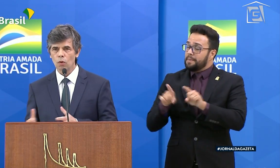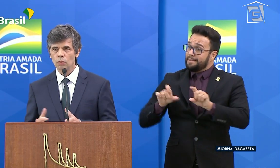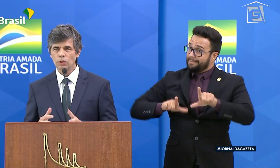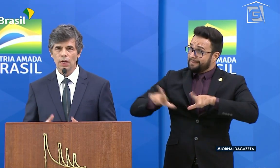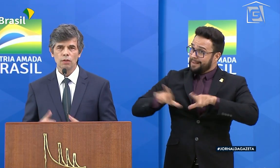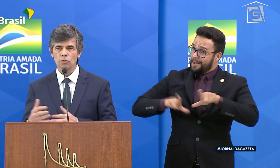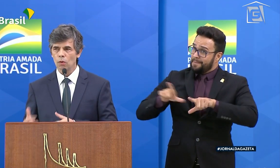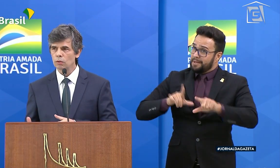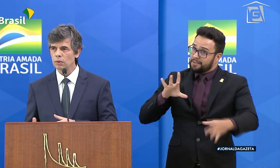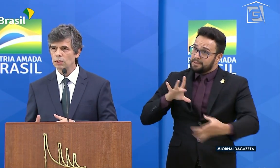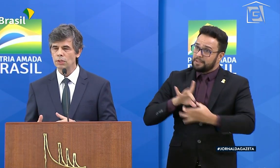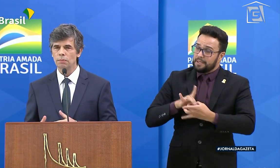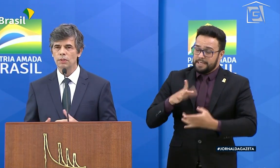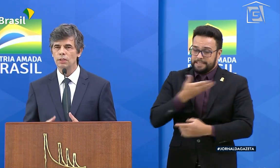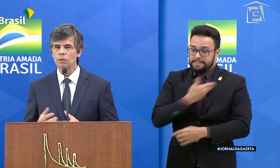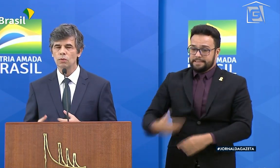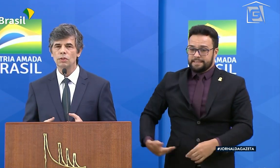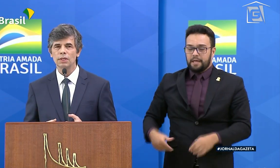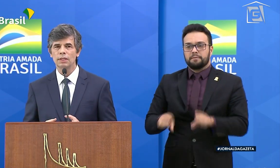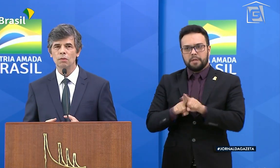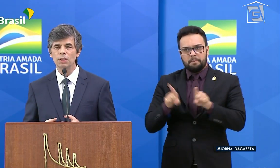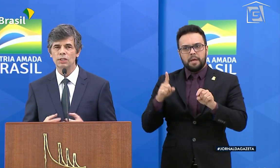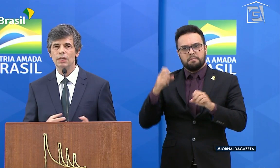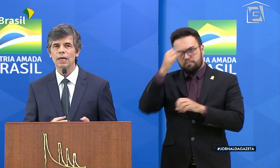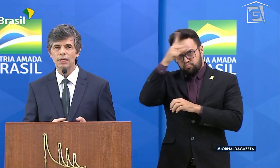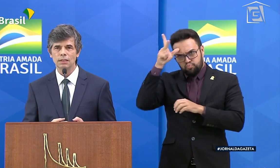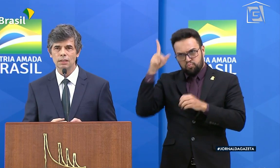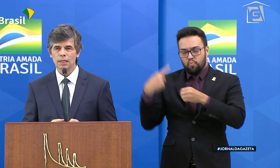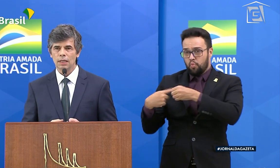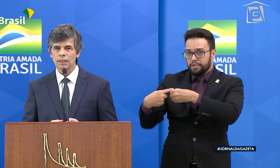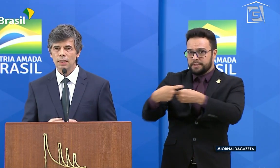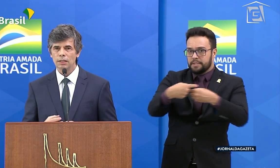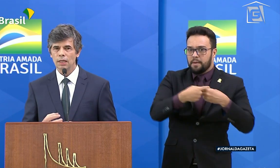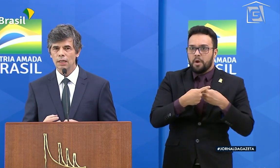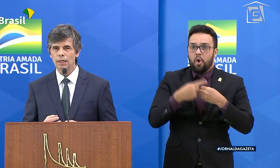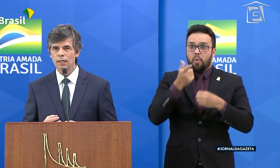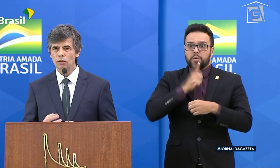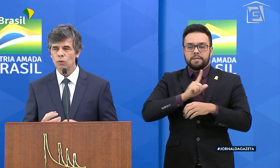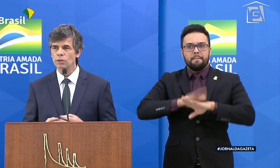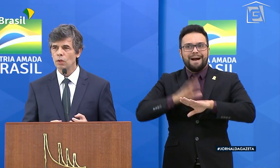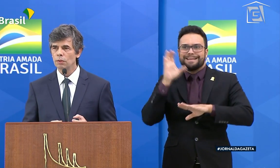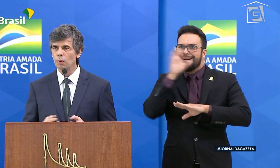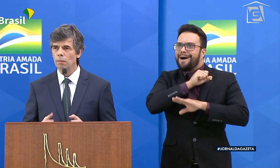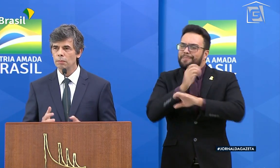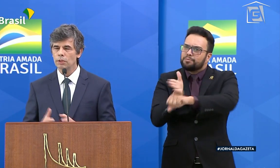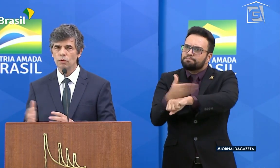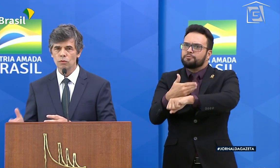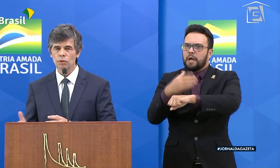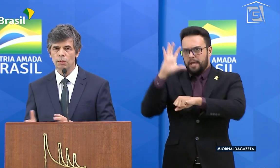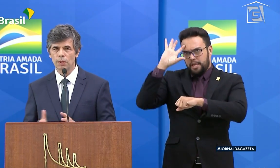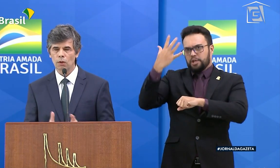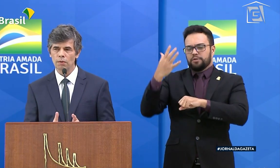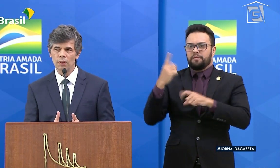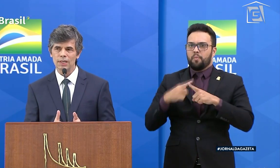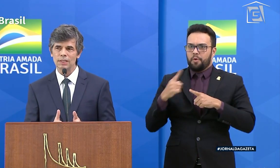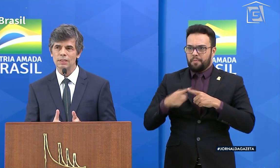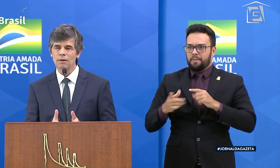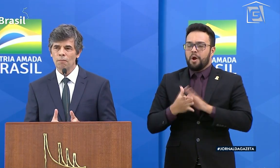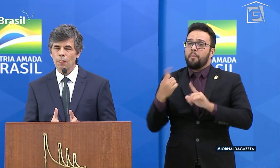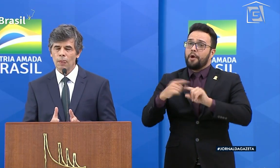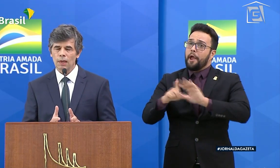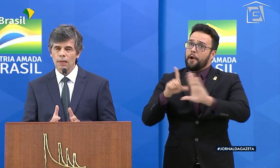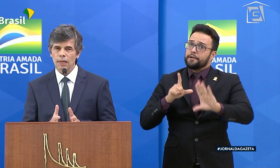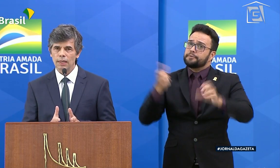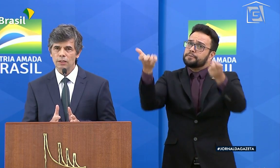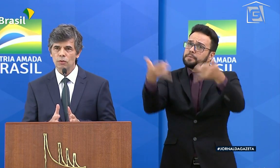trabalhando com os estados, com os municípios, que a gente consiga ter uma agilidade na solução de problemas que vão surgir. Porque, como eu falei